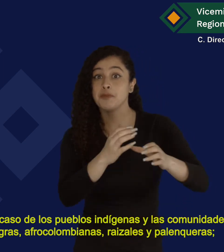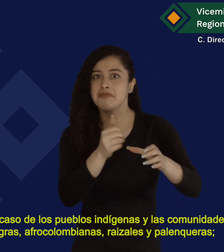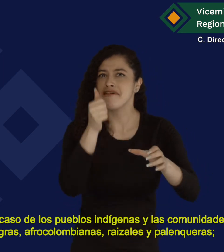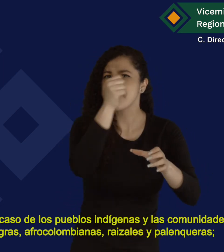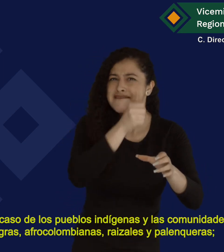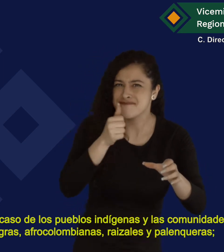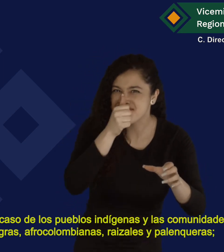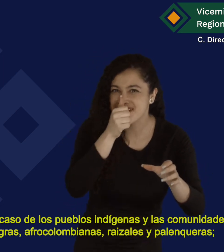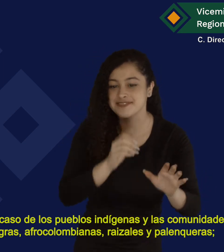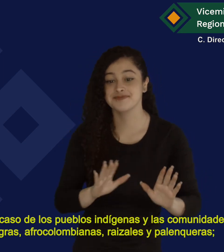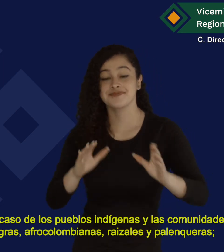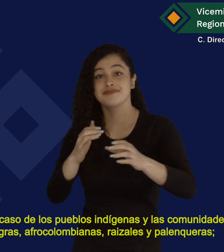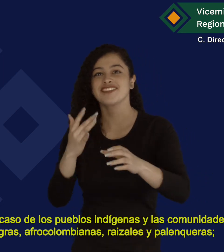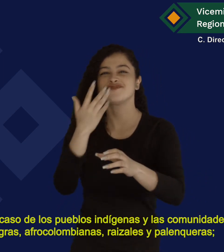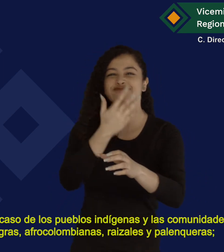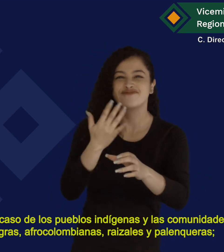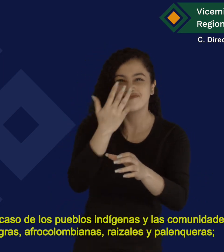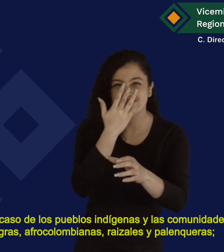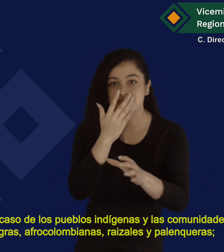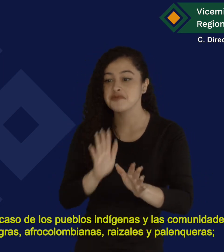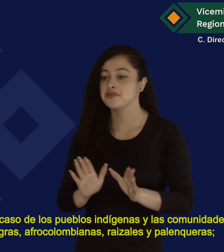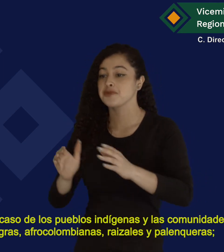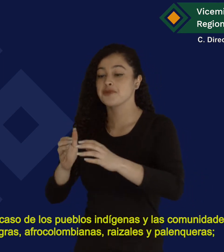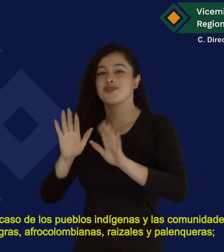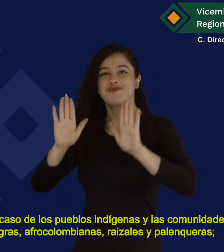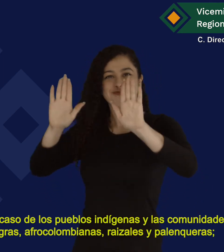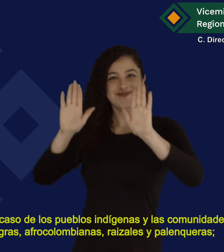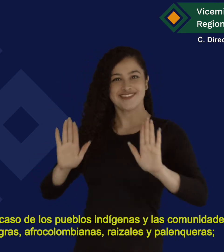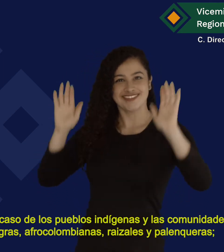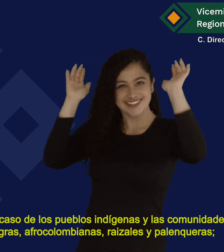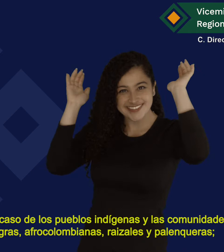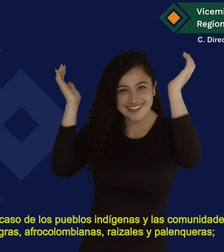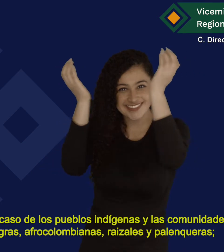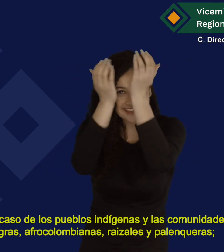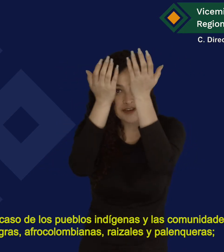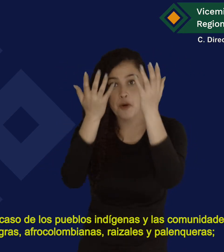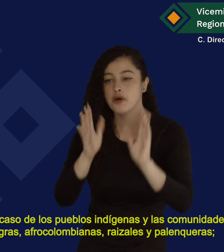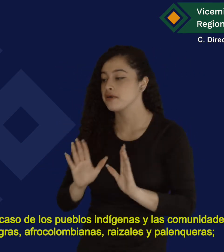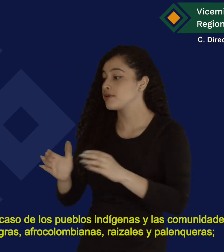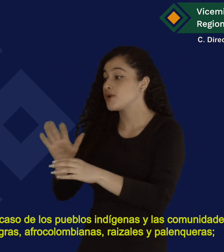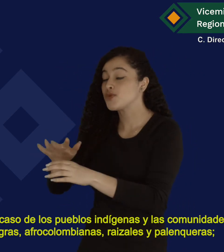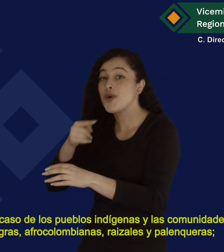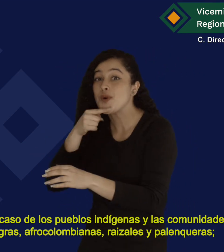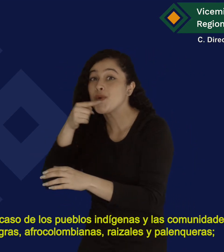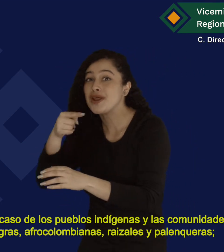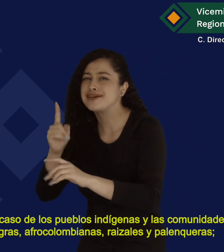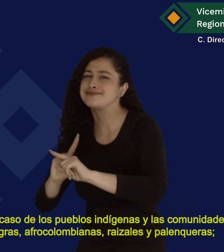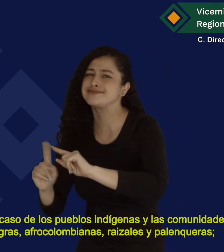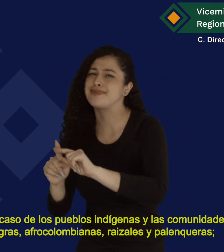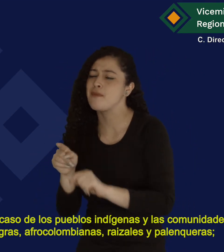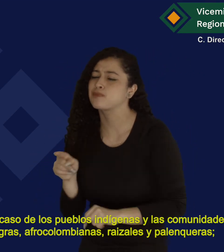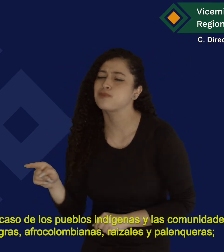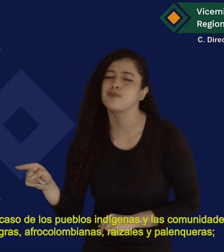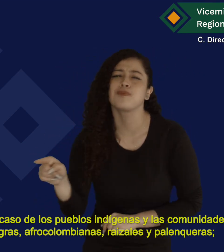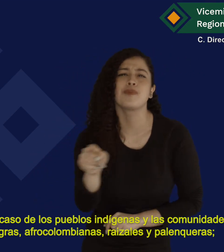pueblos indígenas y las comunidades negras, afrocolombianas, raizales y palenqueras